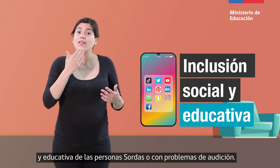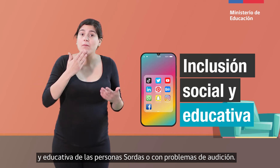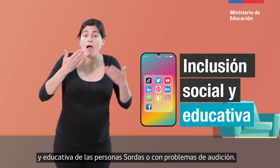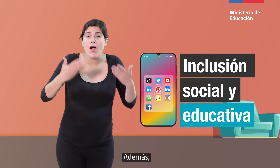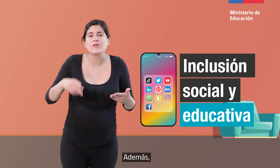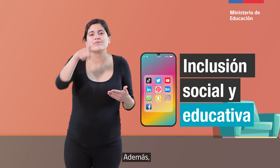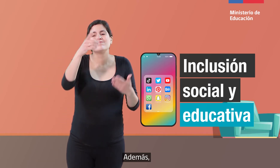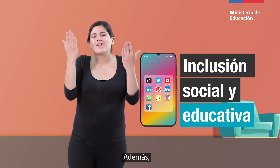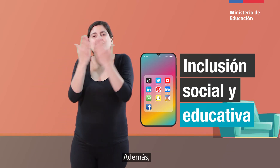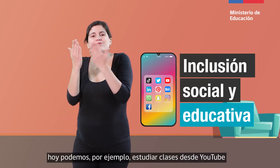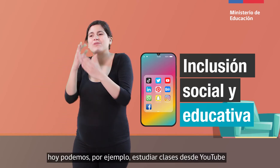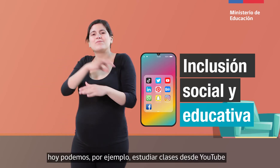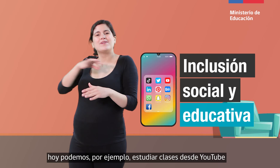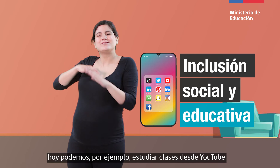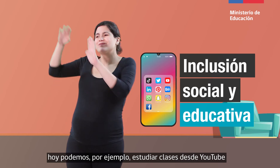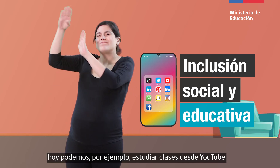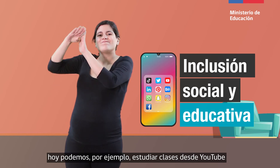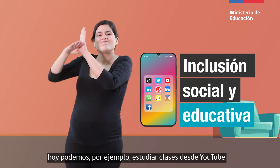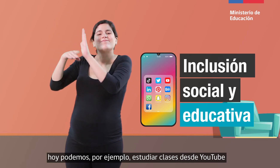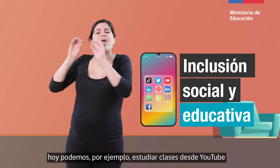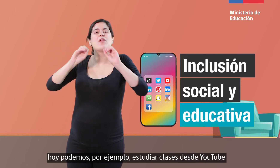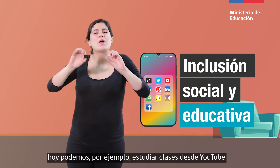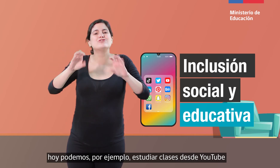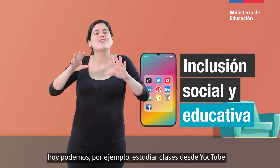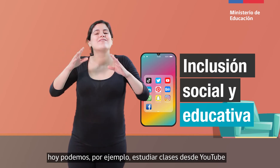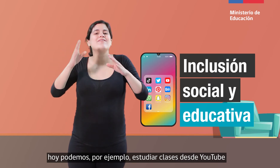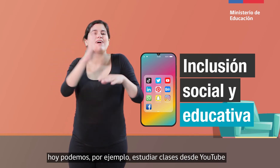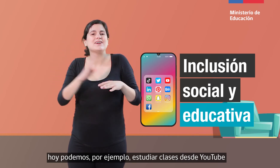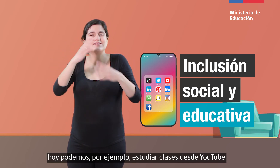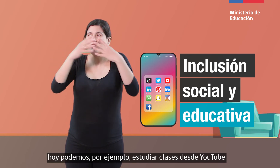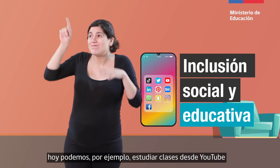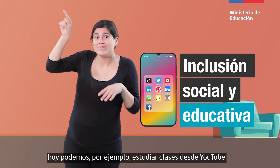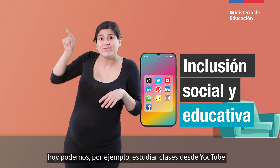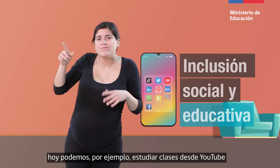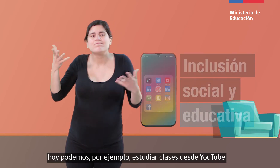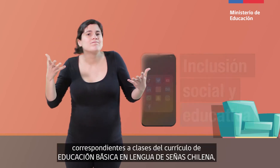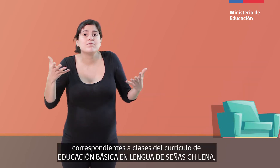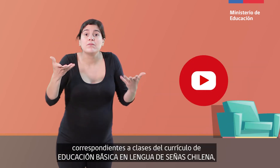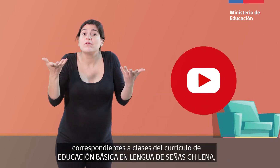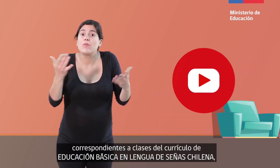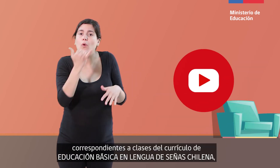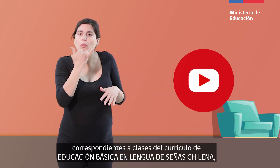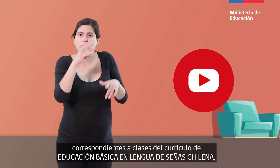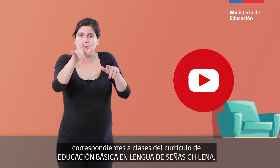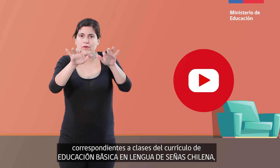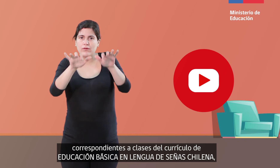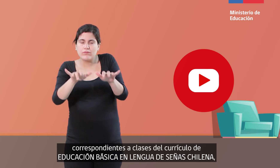Además, hoy podemos, por ejemplo, estudiar clases desde YouTube correspondientes a clases del